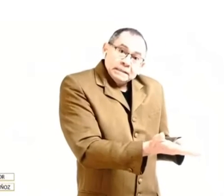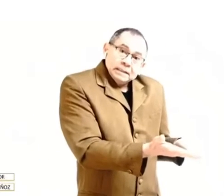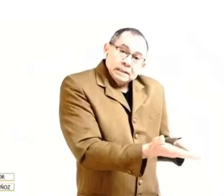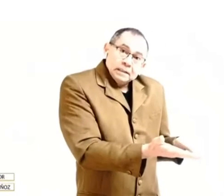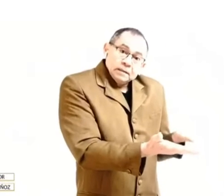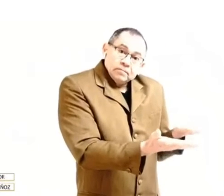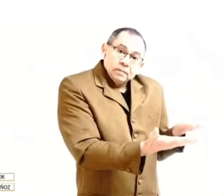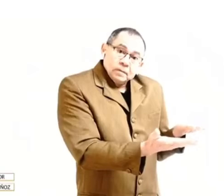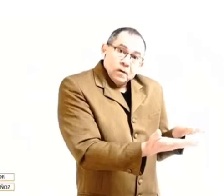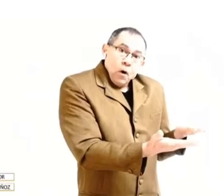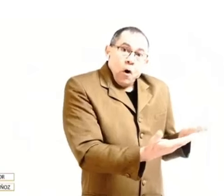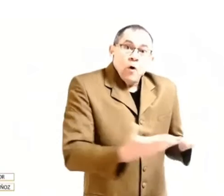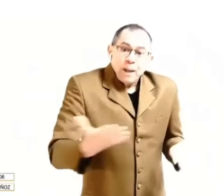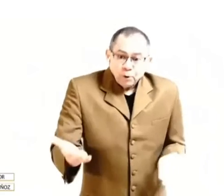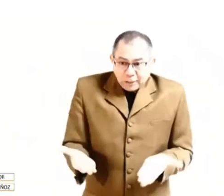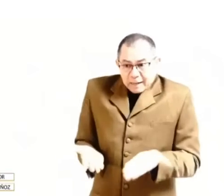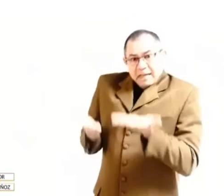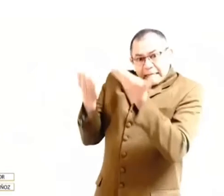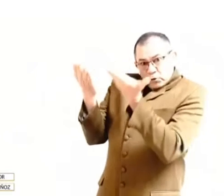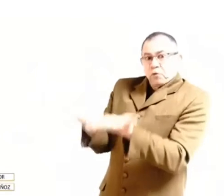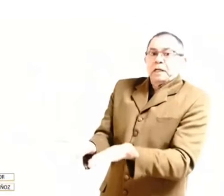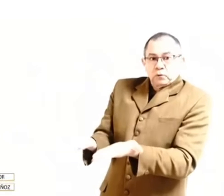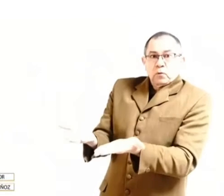o la doctrina de jesucristo